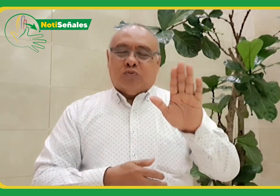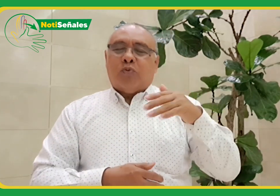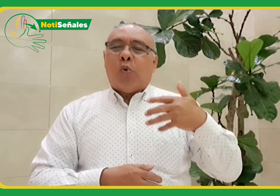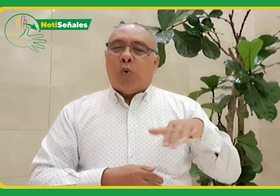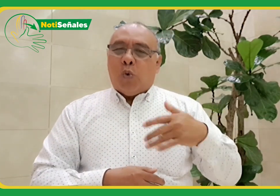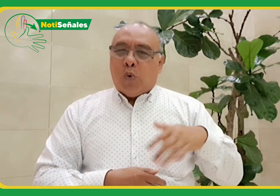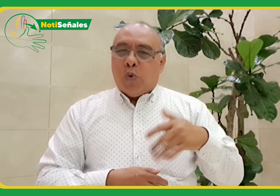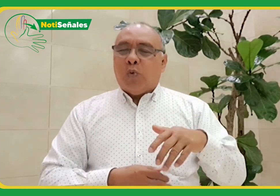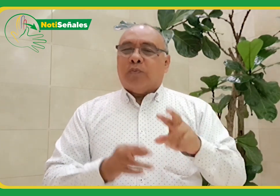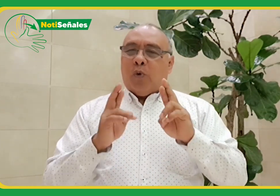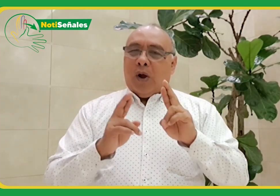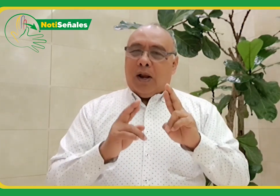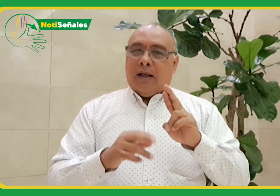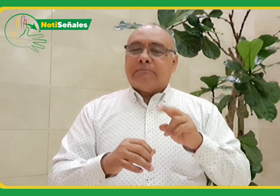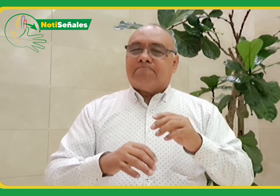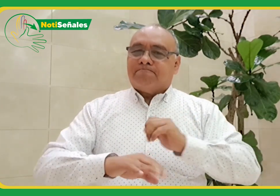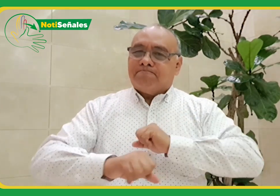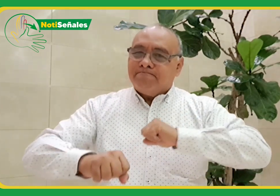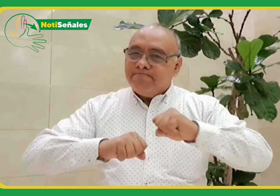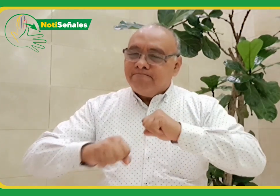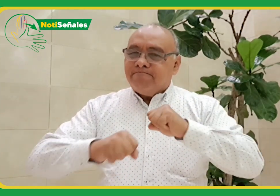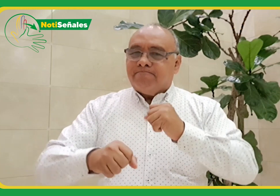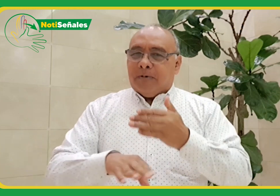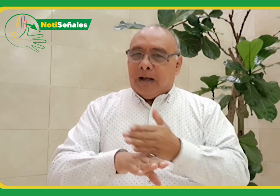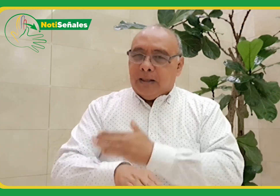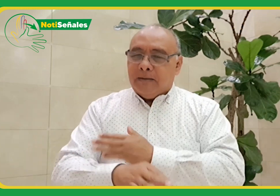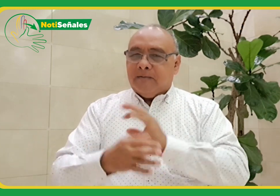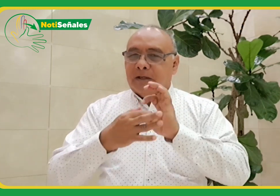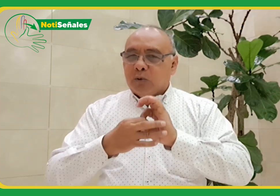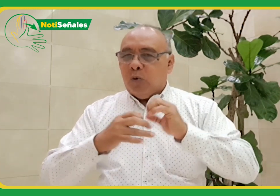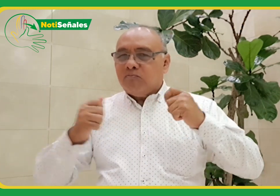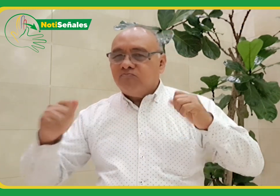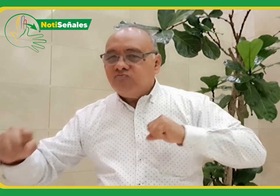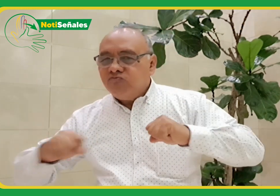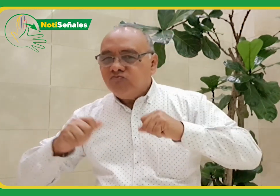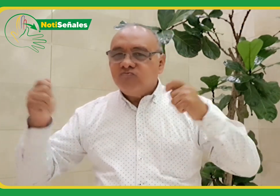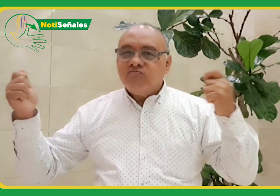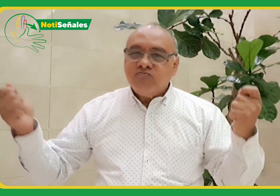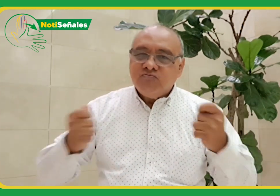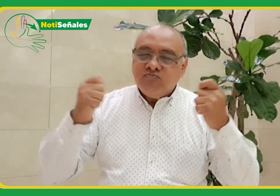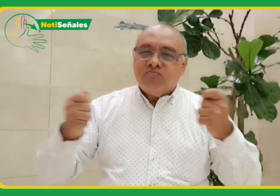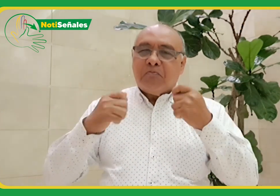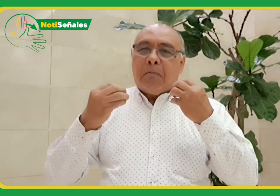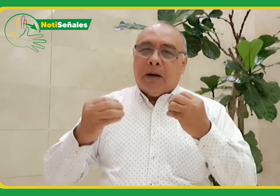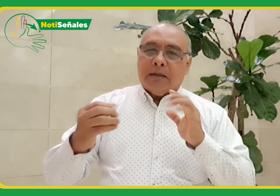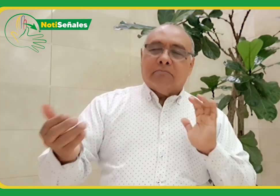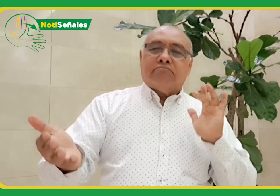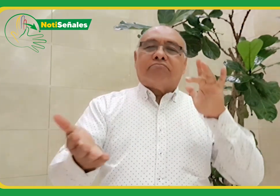espero que en este tiempo desde penascol podamos gestionar diversas acciones y promociones para que los delegados